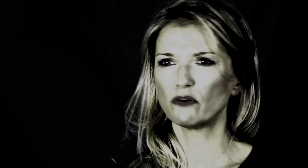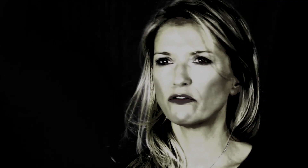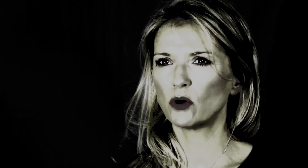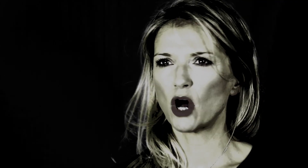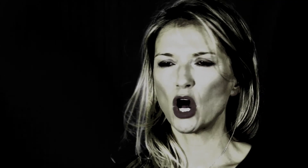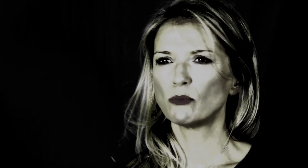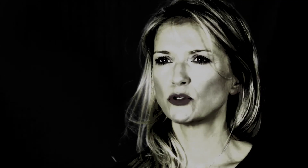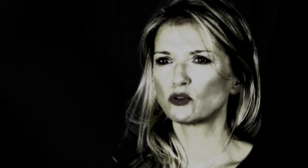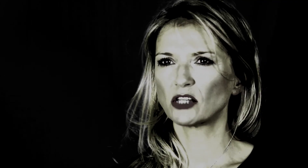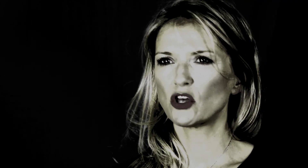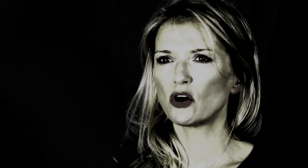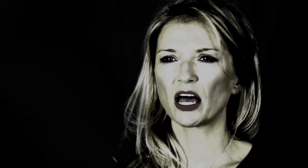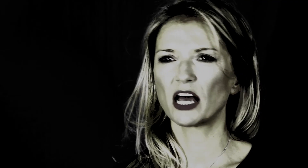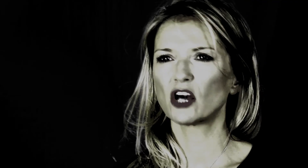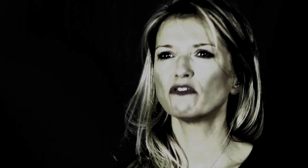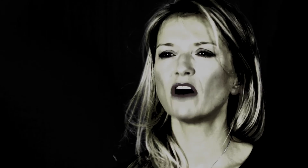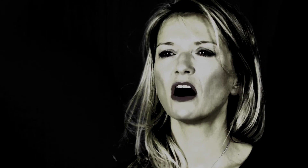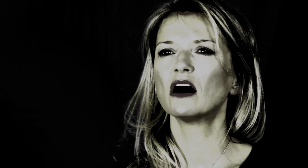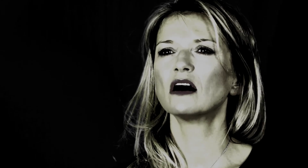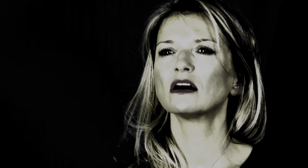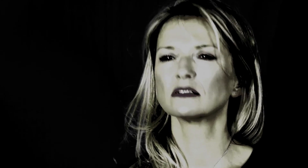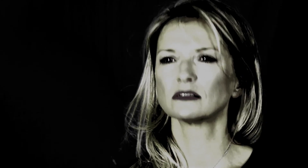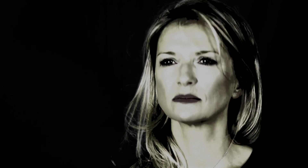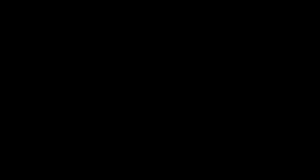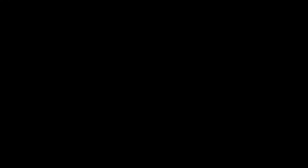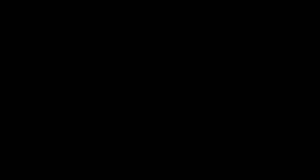flous, flous Besoin de réconfort